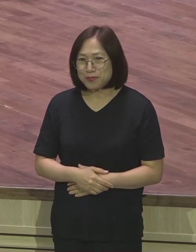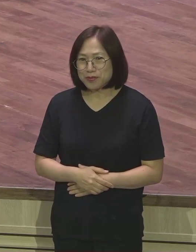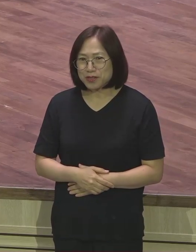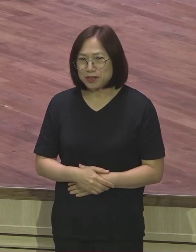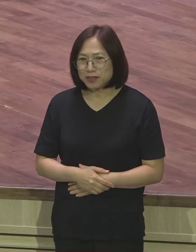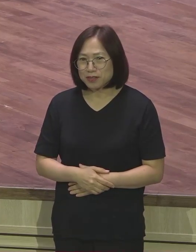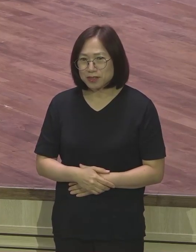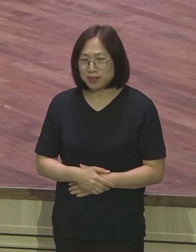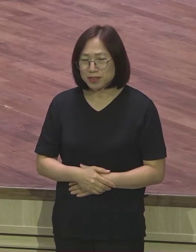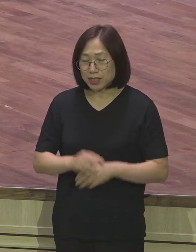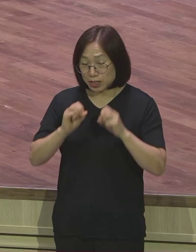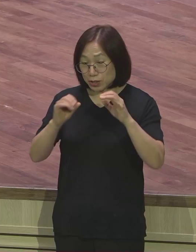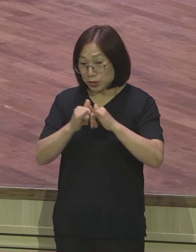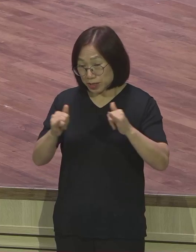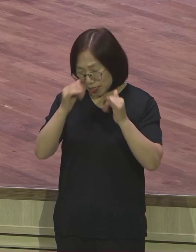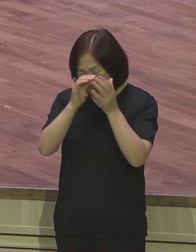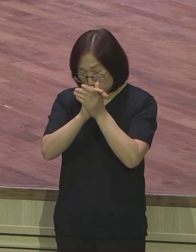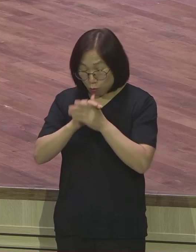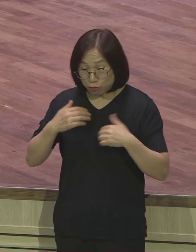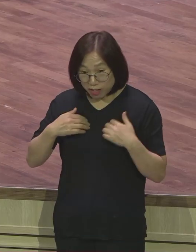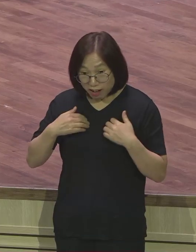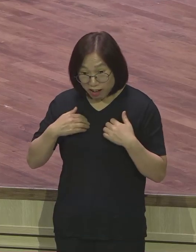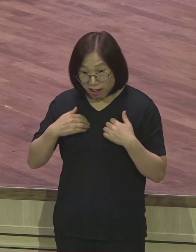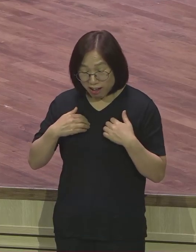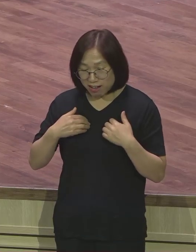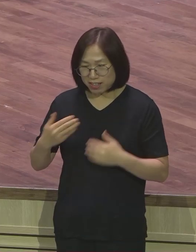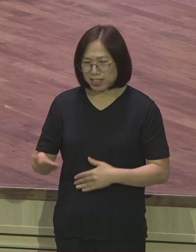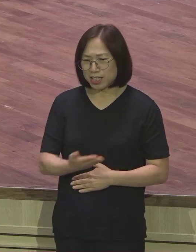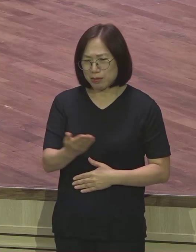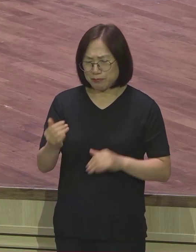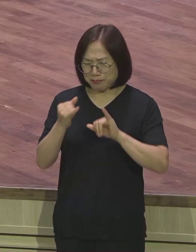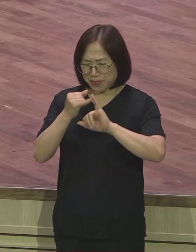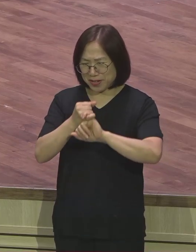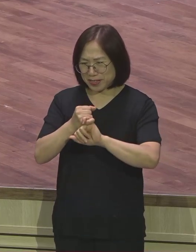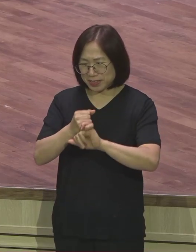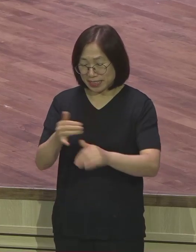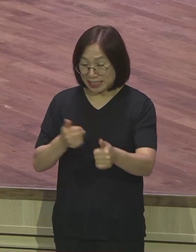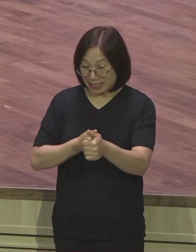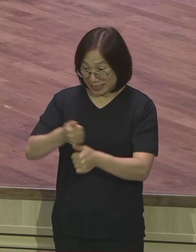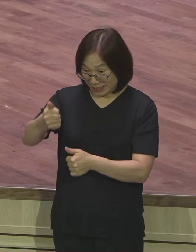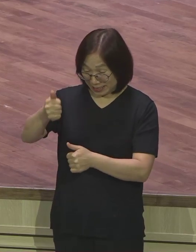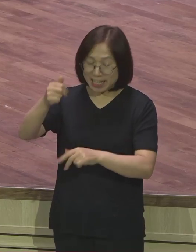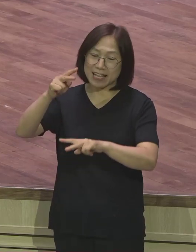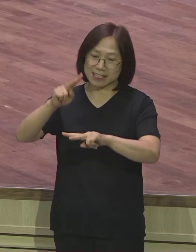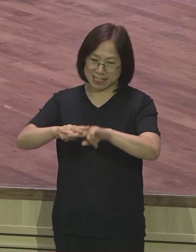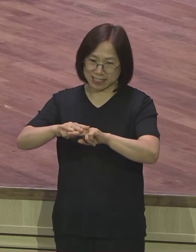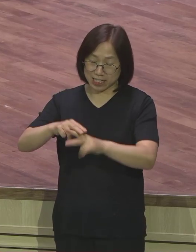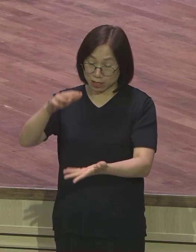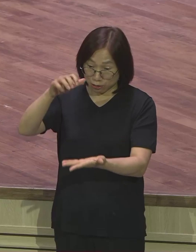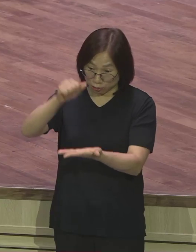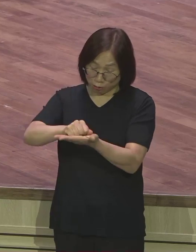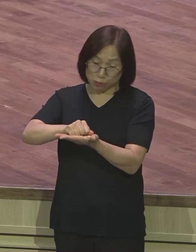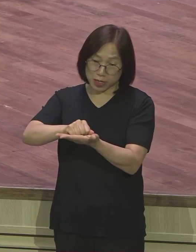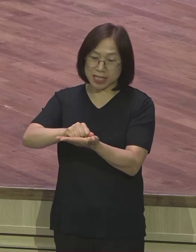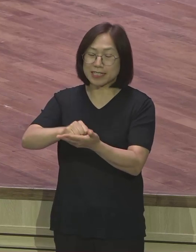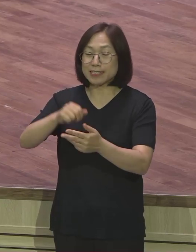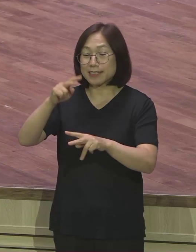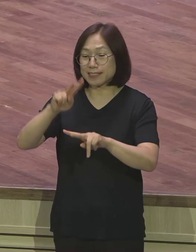전도자의 기도를 누릴 수 있다라면 여러분들은 반드시 승리의 자리 정복의 자리 그리고 영적